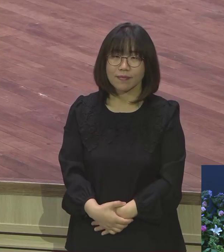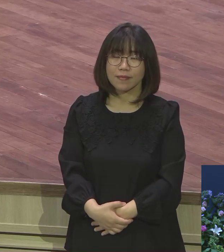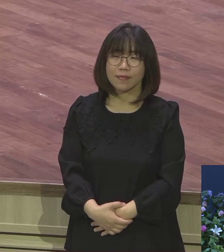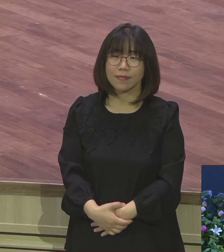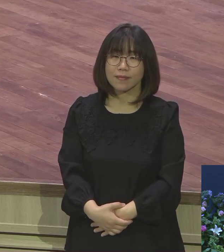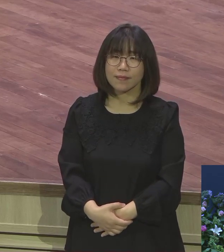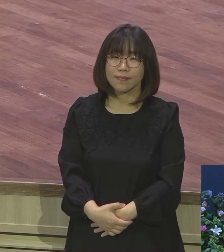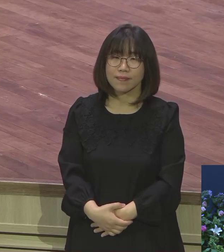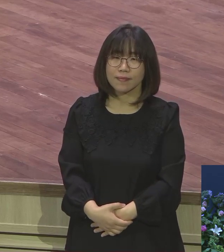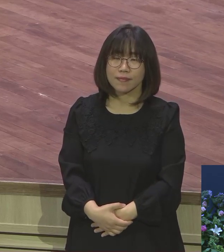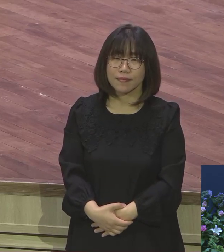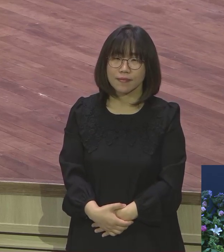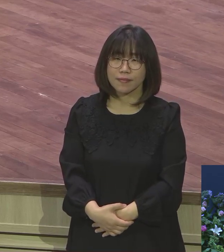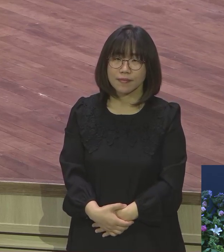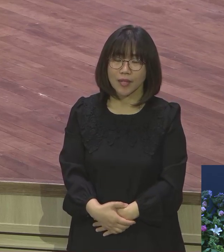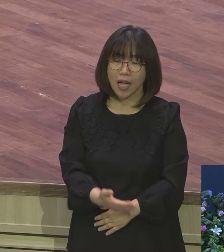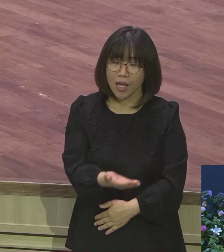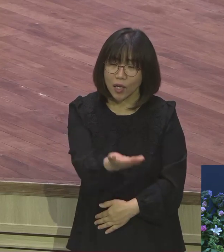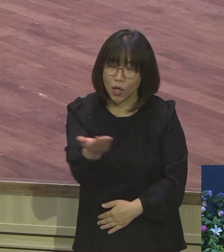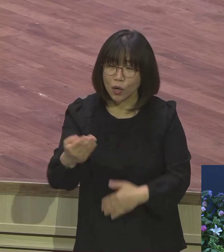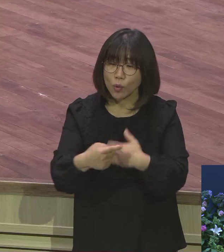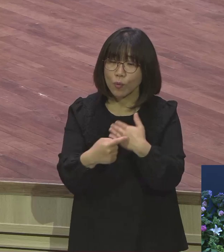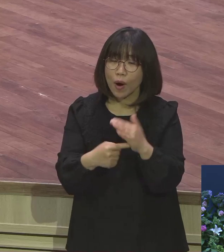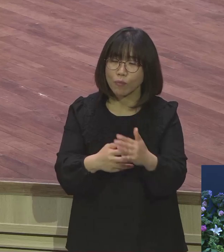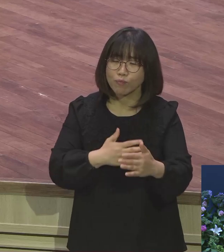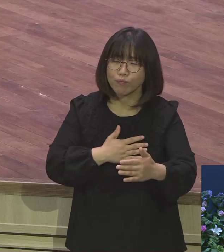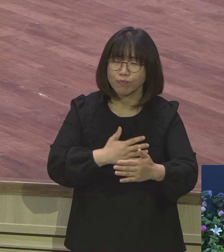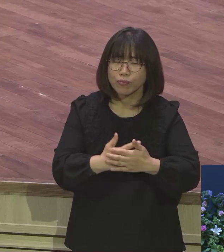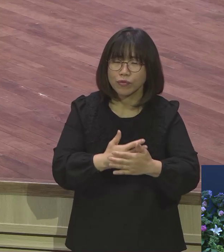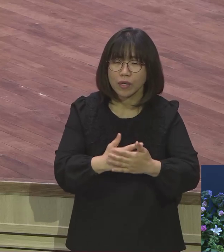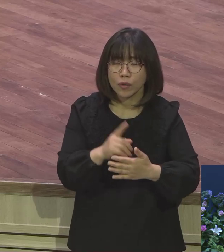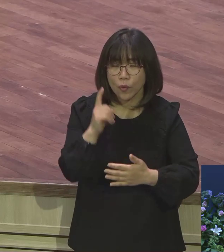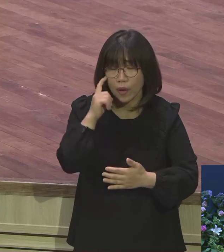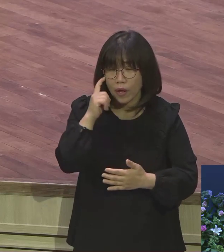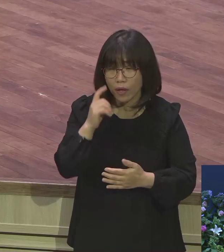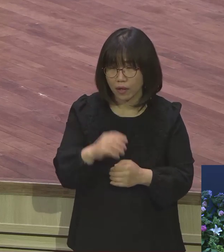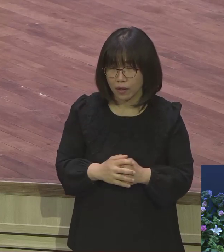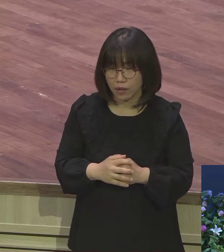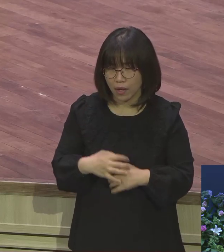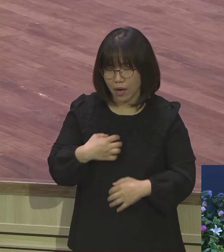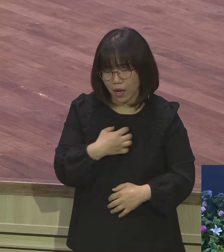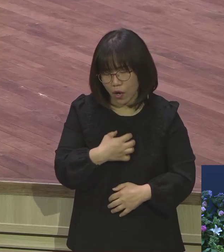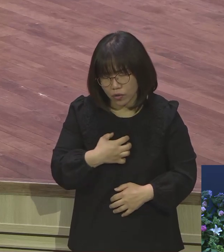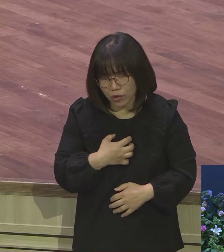뭐가 그렇게 불안합니까 뭘 그렇게 세상에 욕심이 납니까